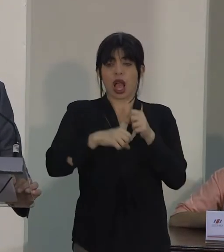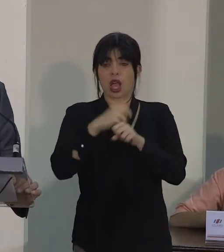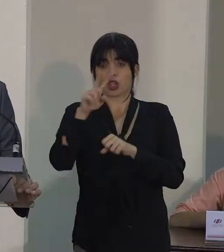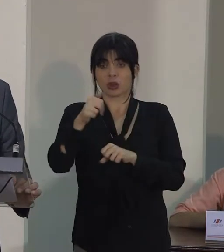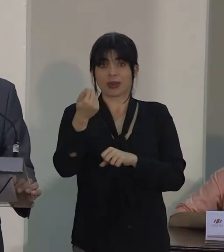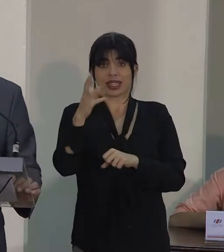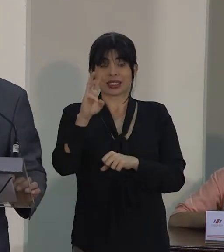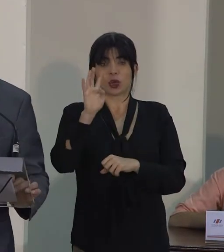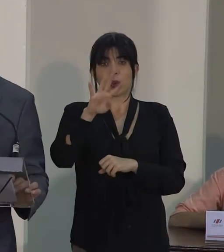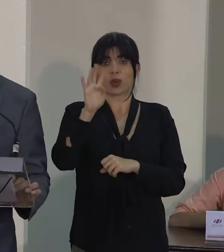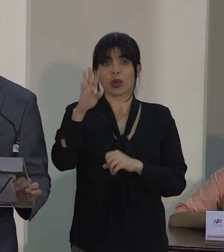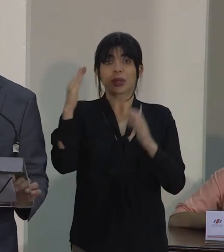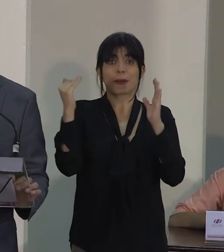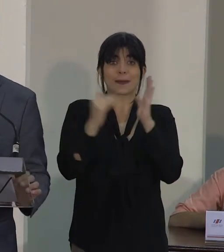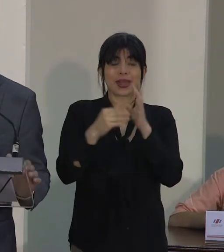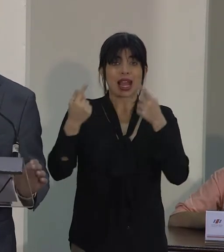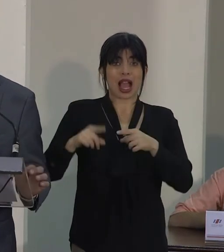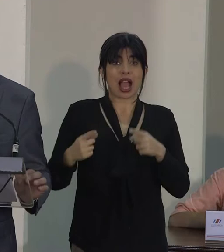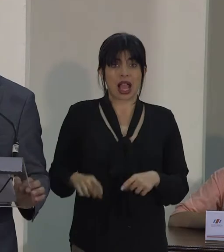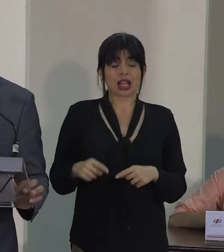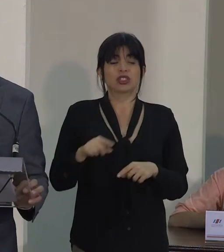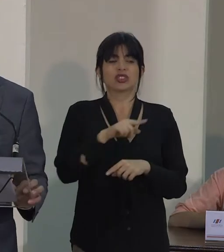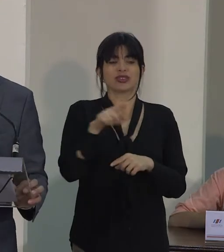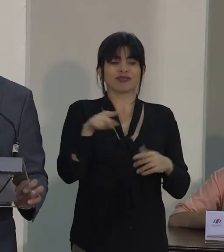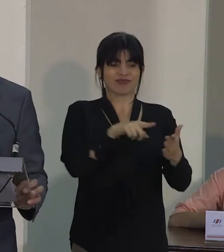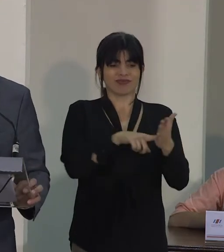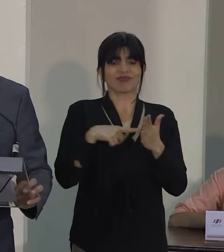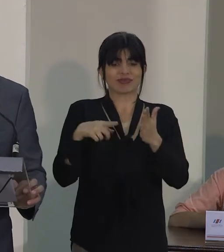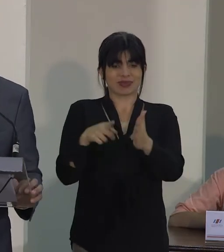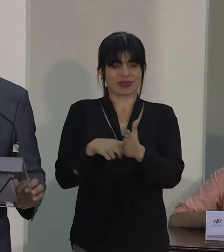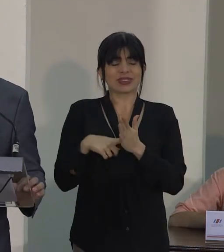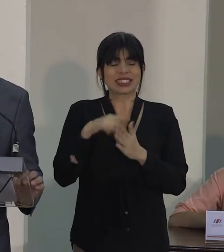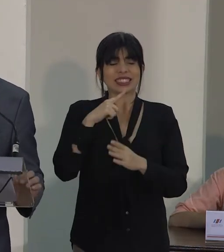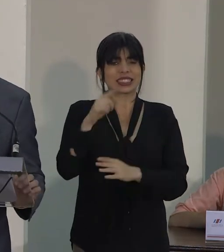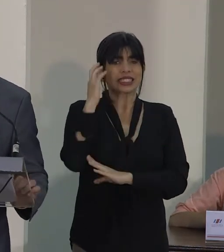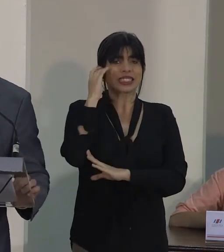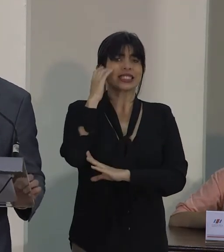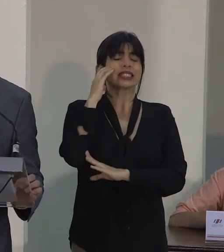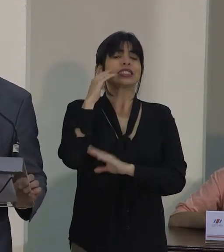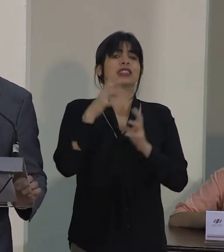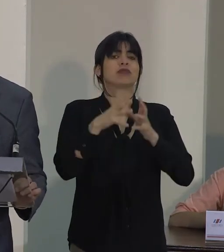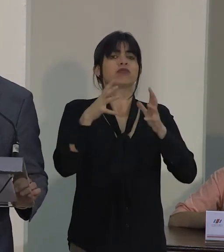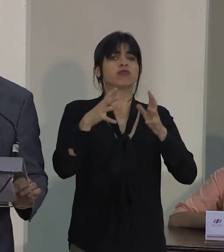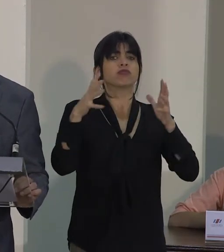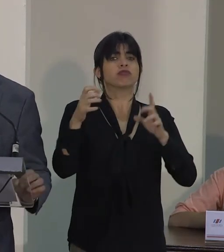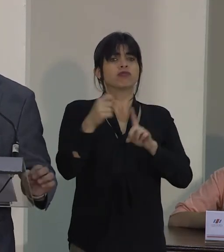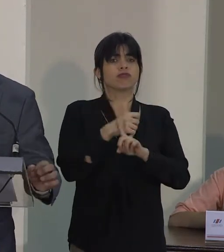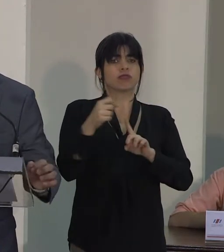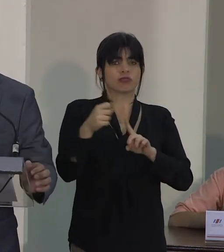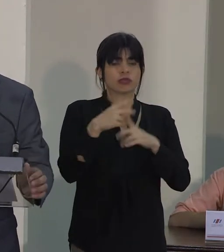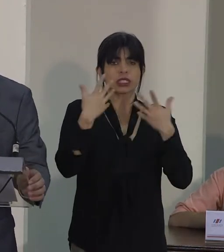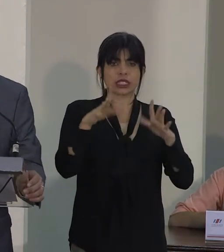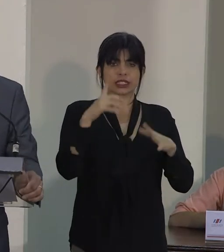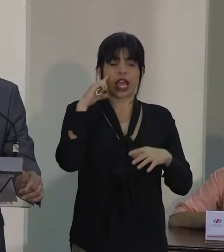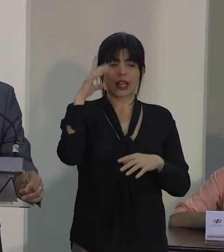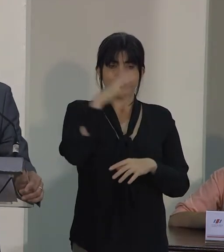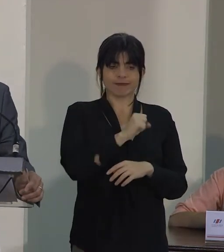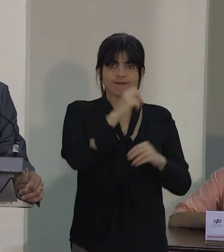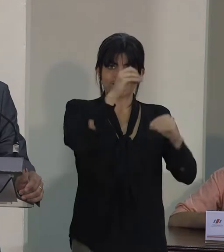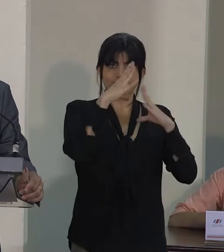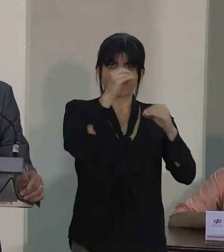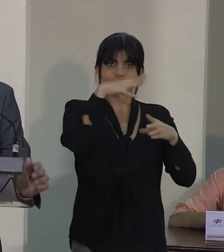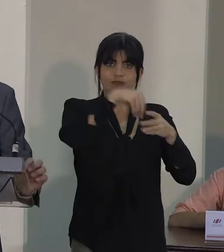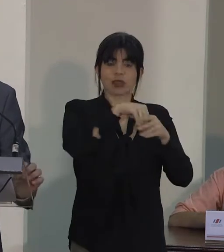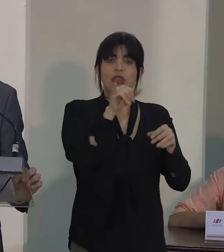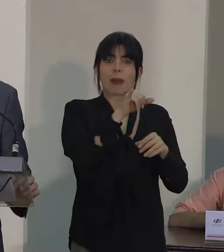unos 44.000 casos, demuestran una alarmante tendencia al incremento corroborada por los datos del